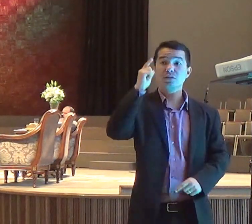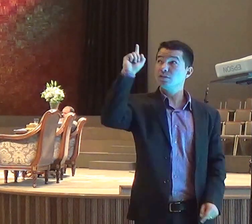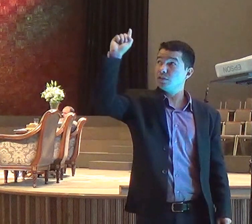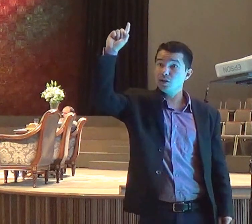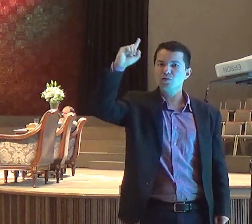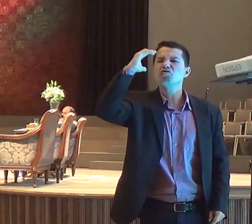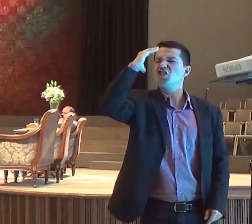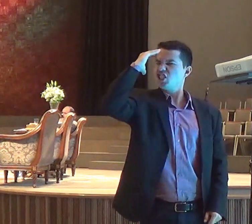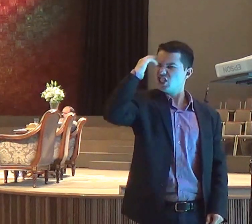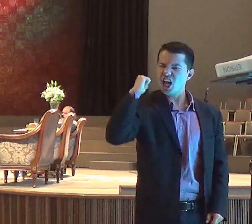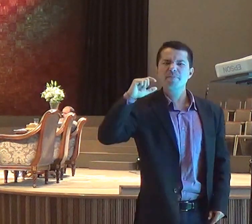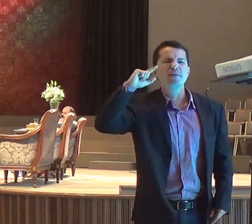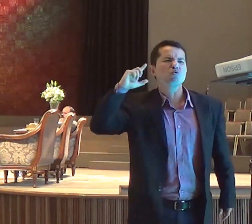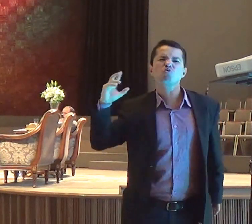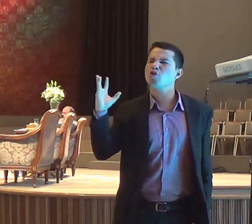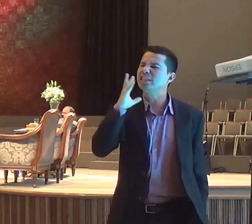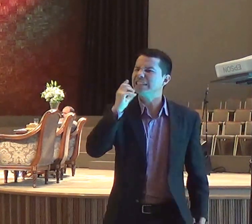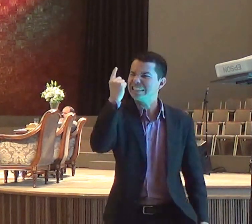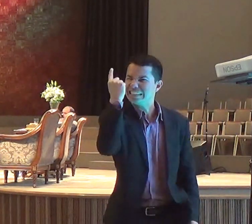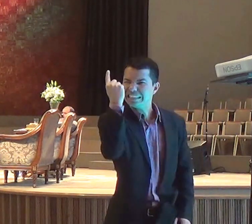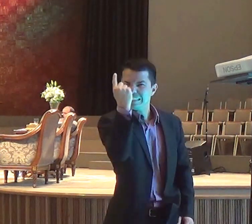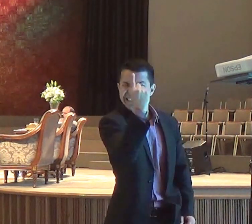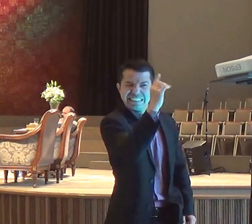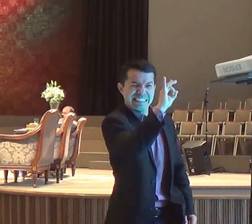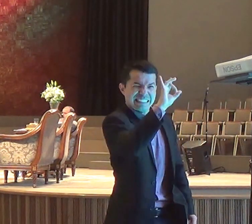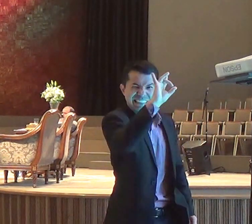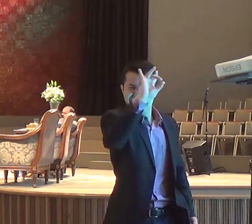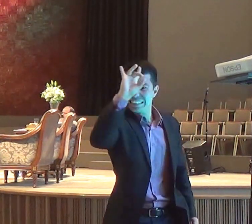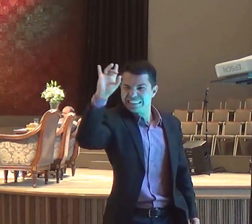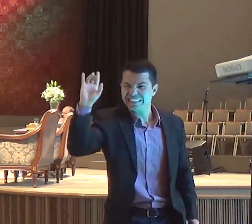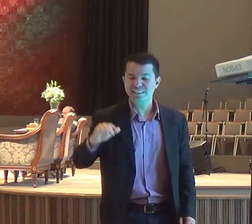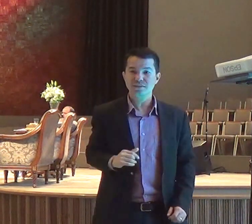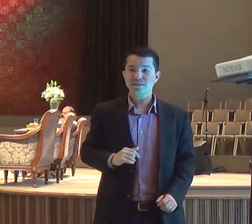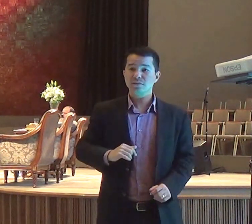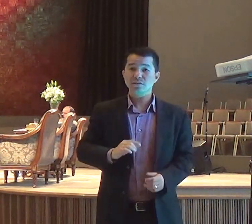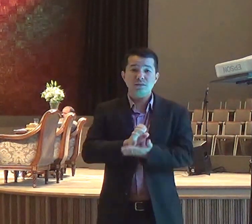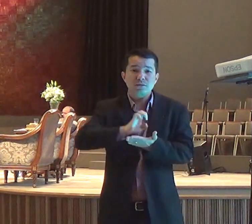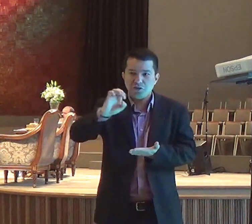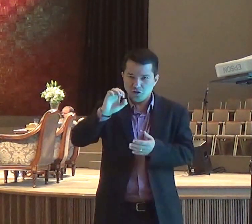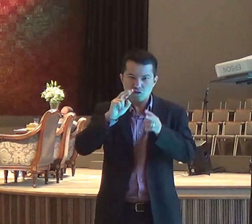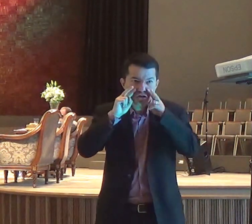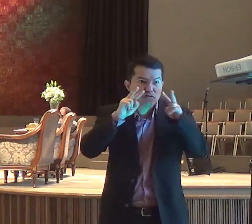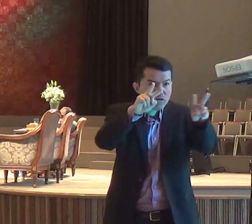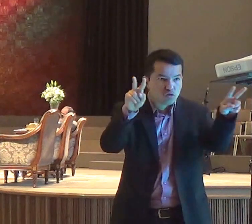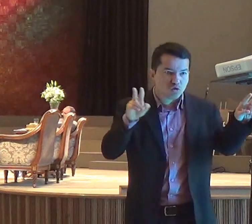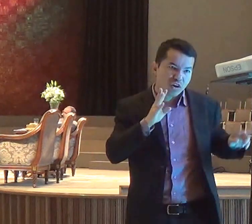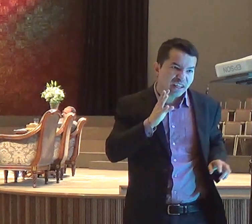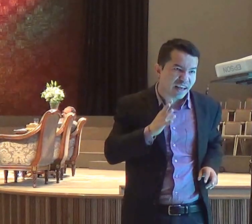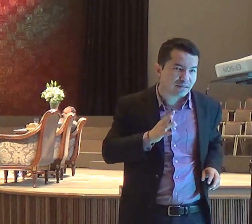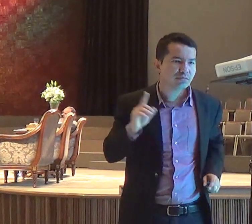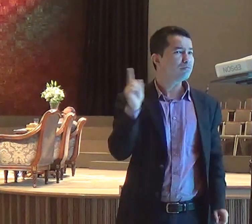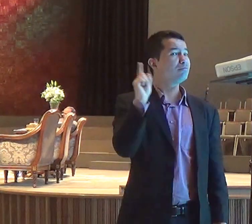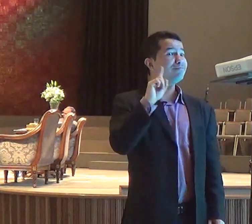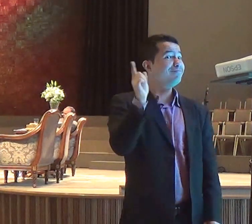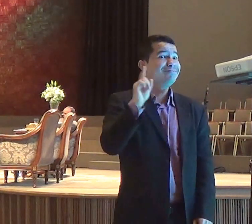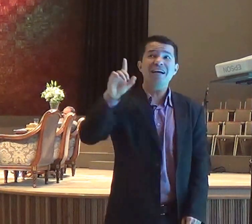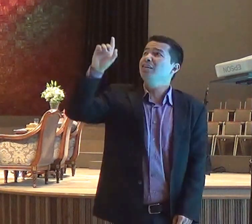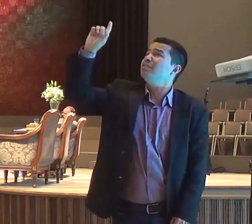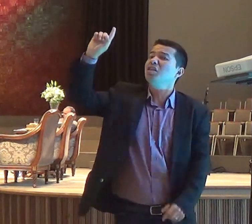eu sou o senhor da história, sabe queridos, às vezes a decepção vem em nosso coração, e a gente se